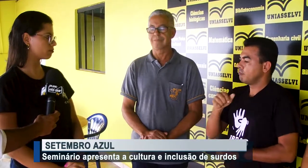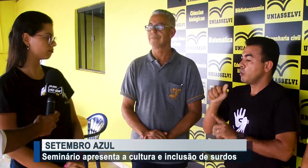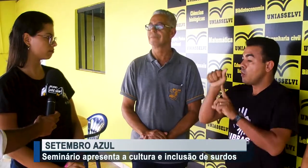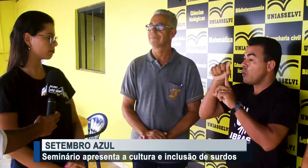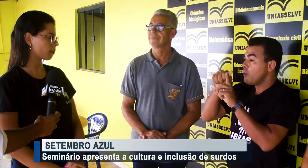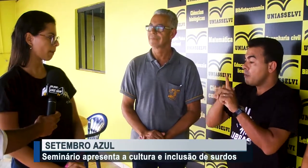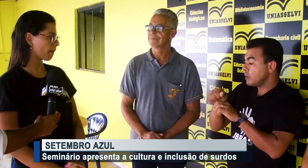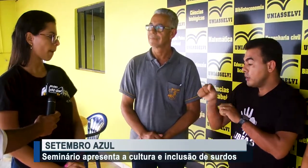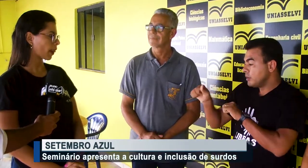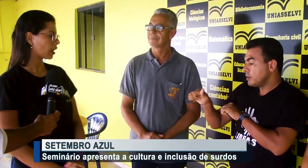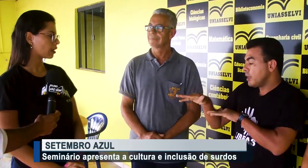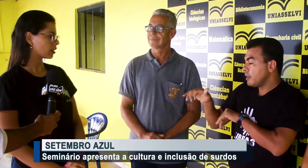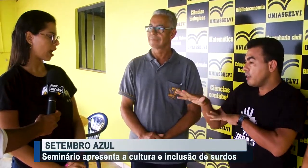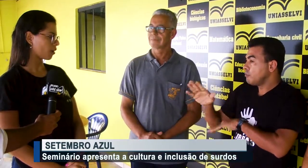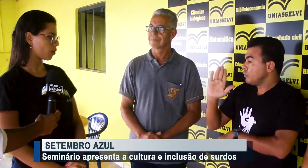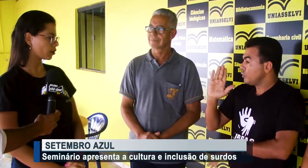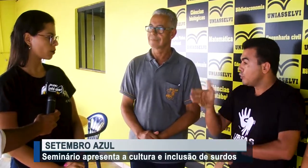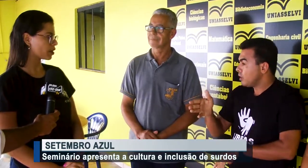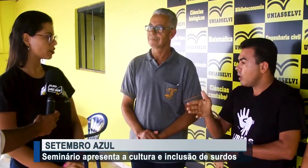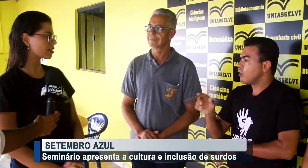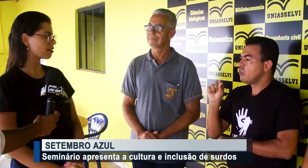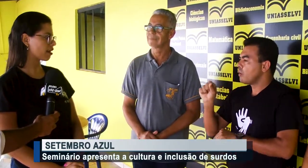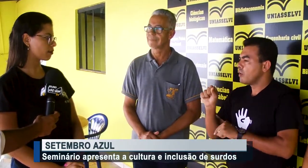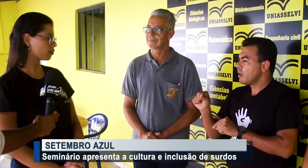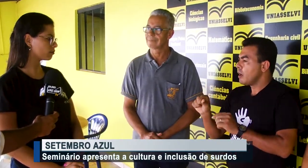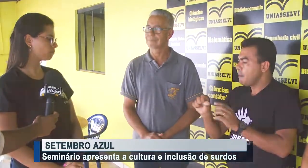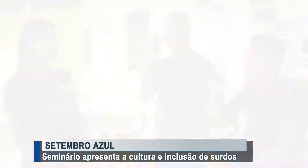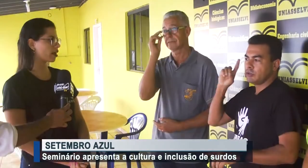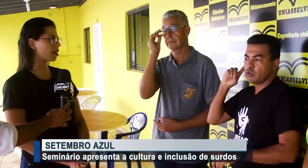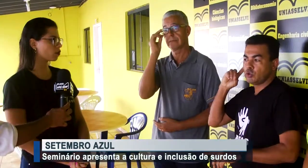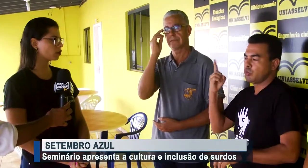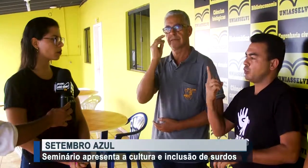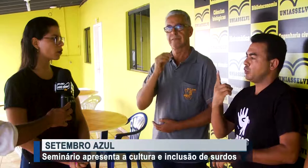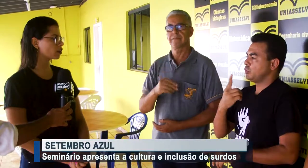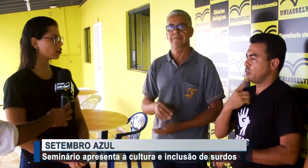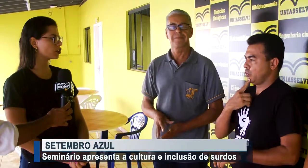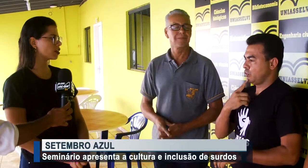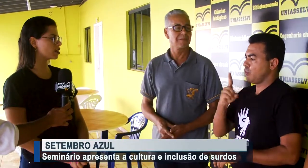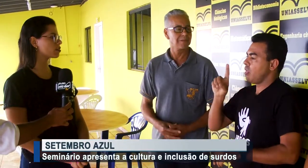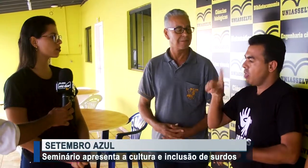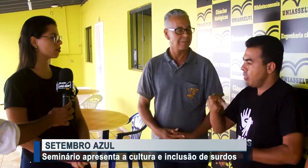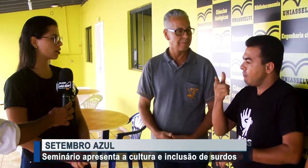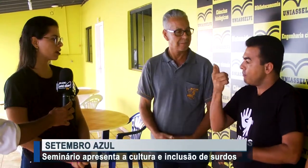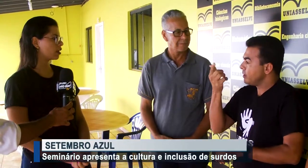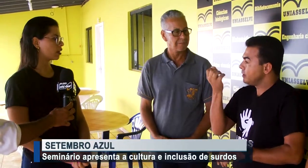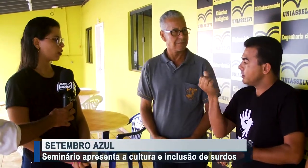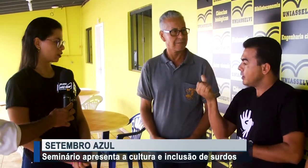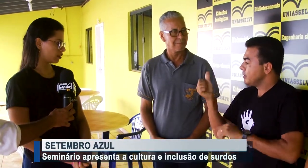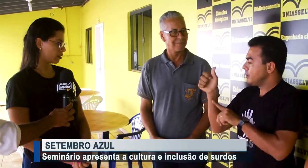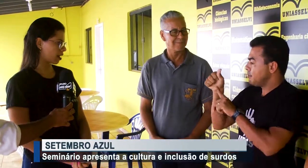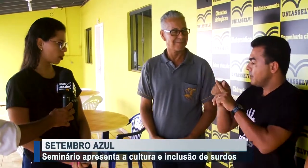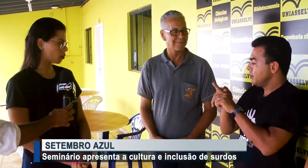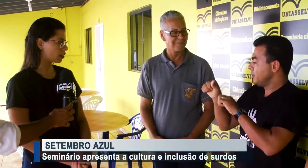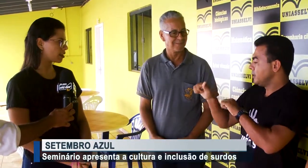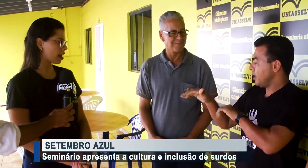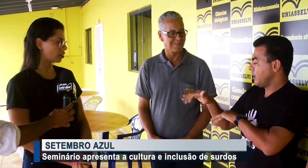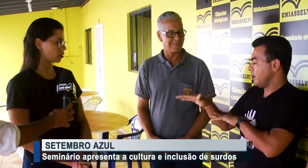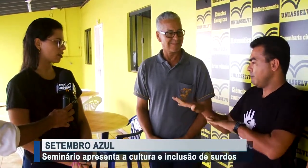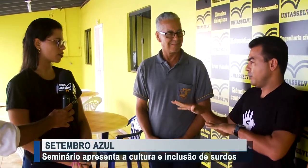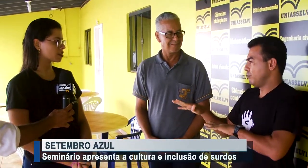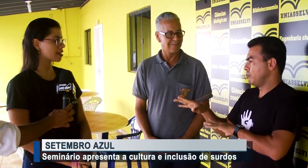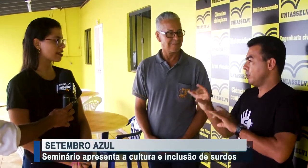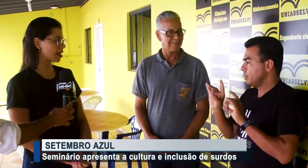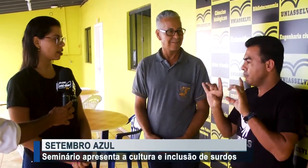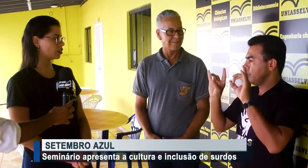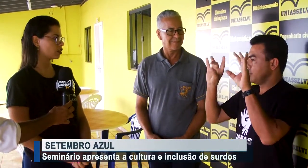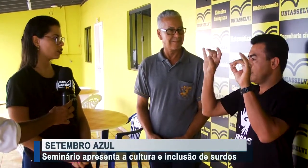domingo, agora do mês de setembro. É muito importante isso na comunidade,